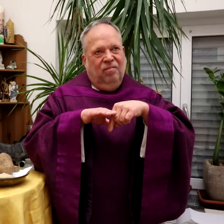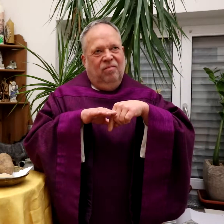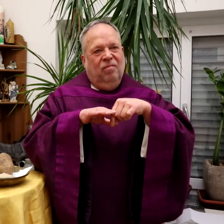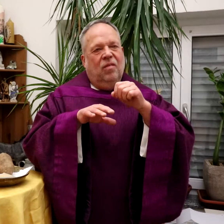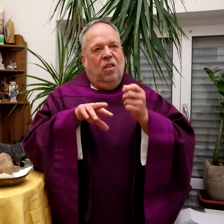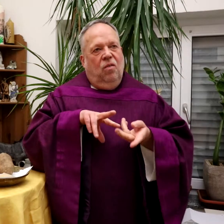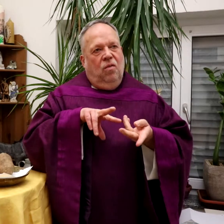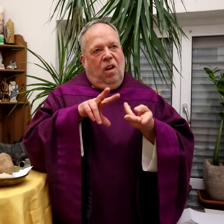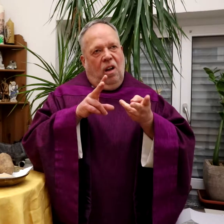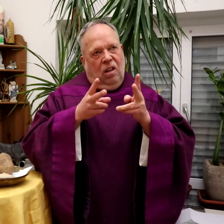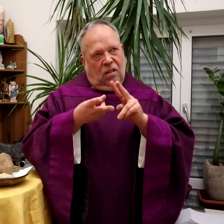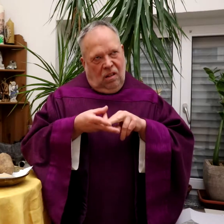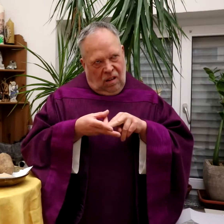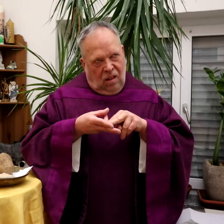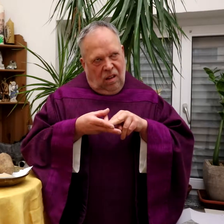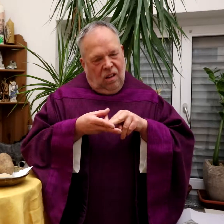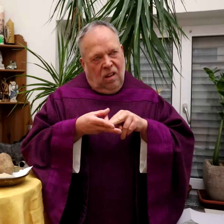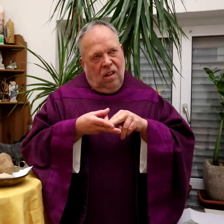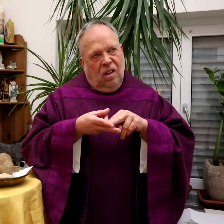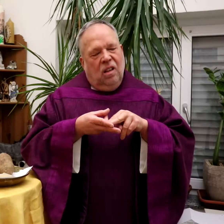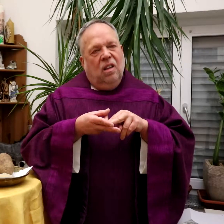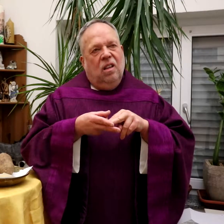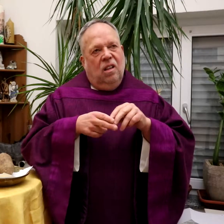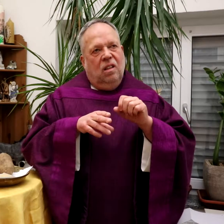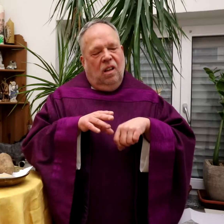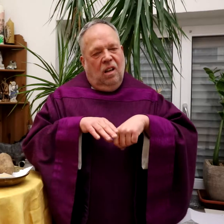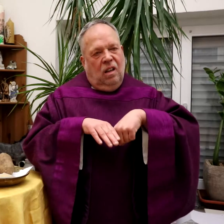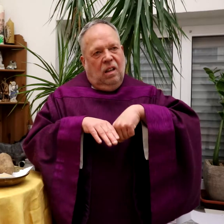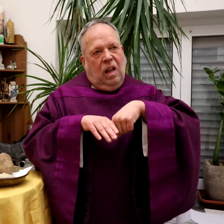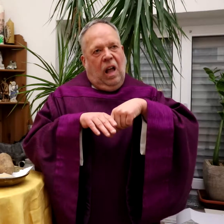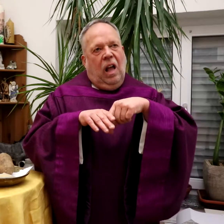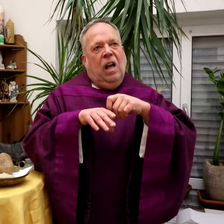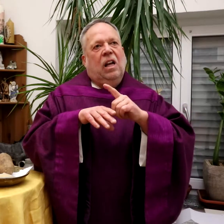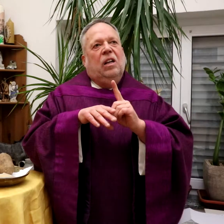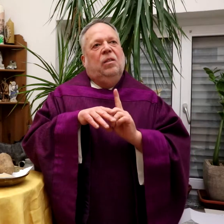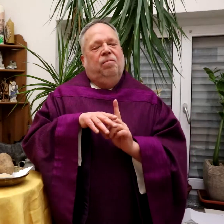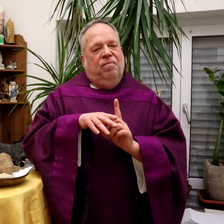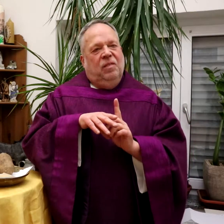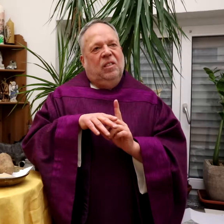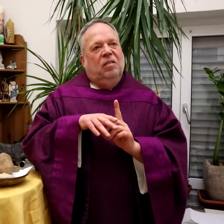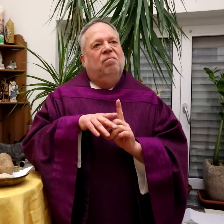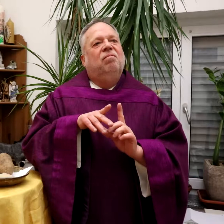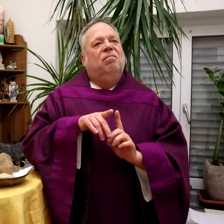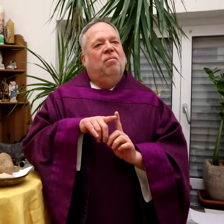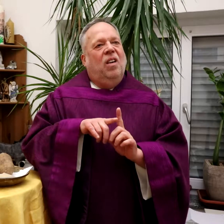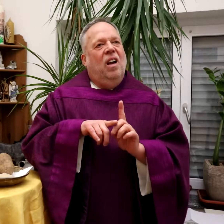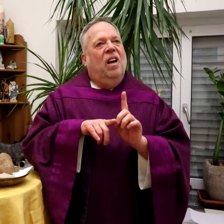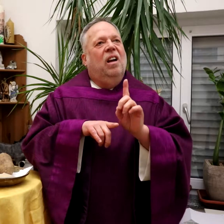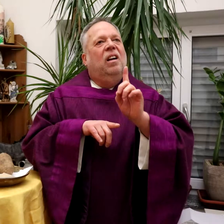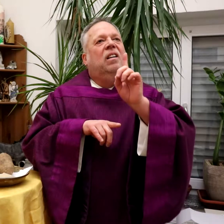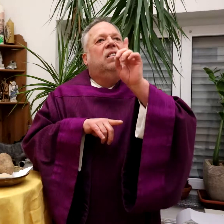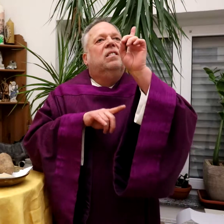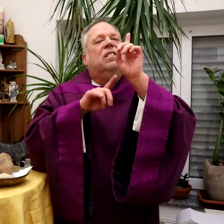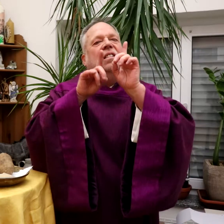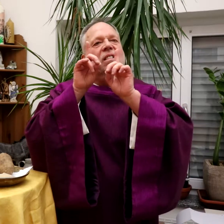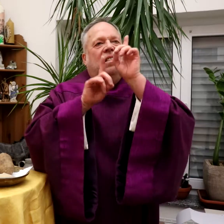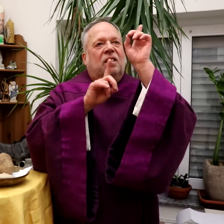sehen muss. Im Boden verwandeln sie sich, sie keimen und sie wachsen,